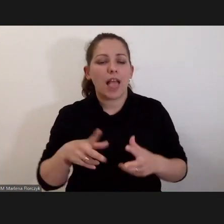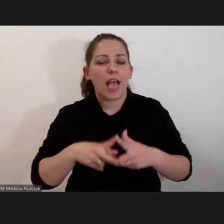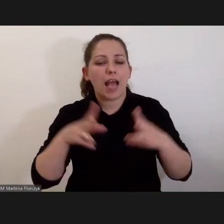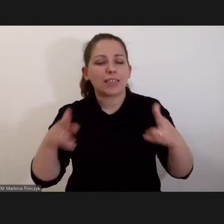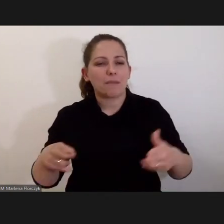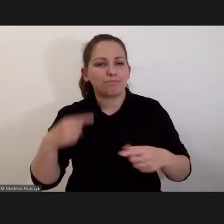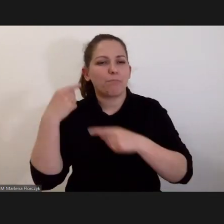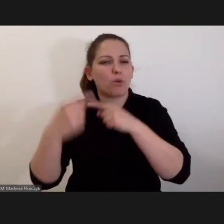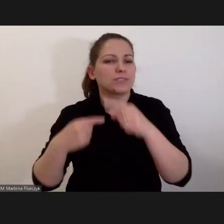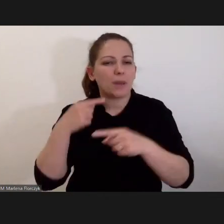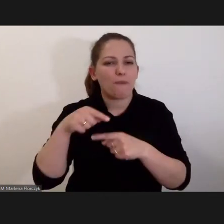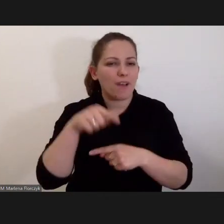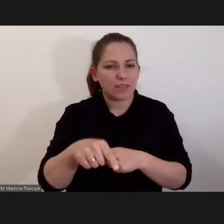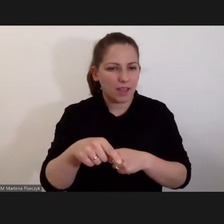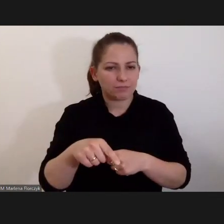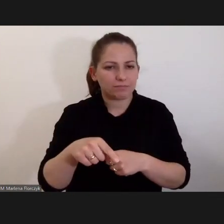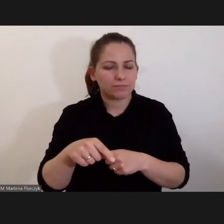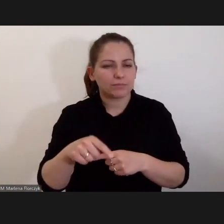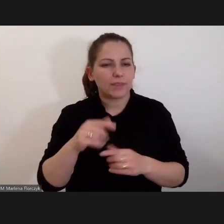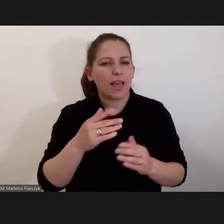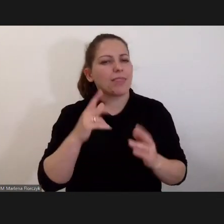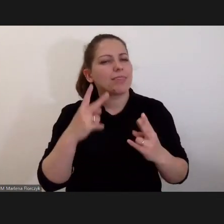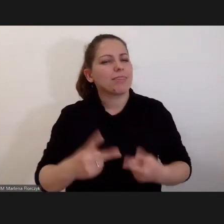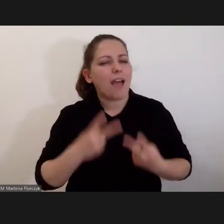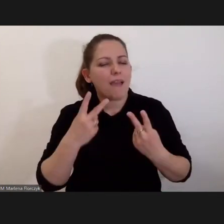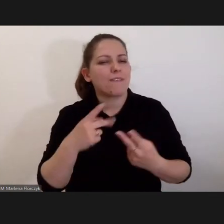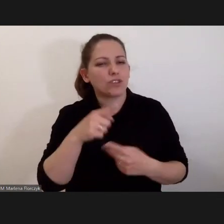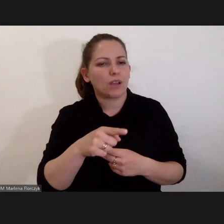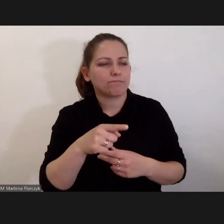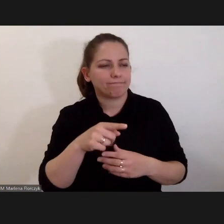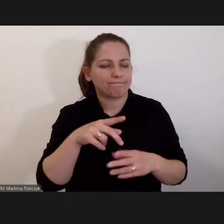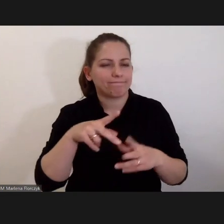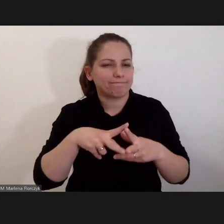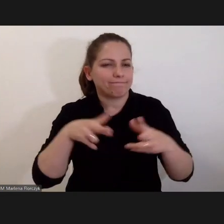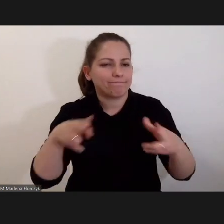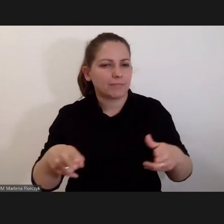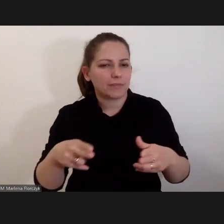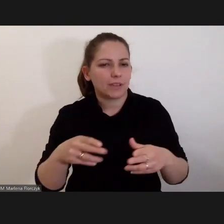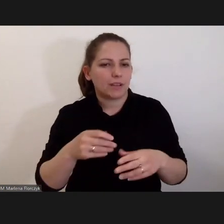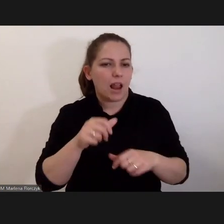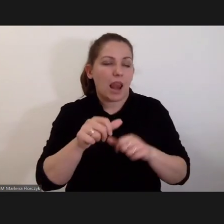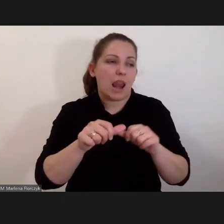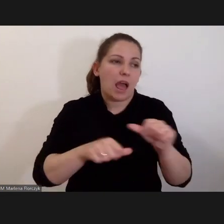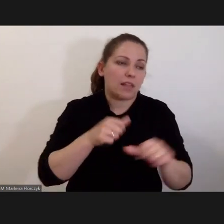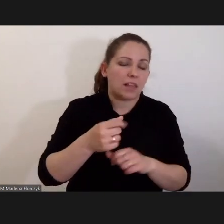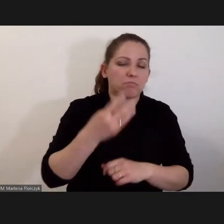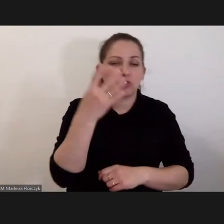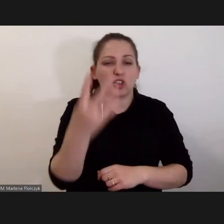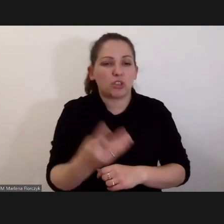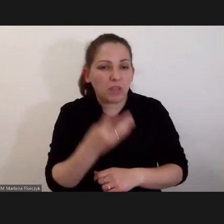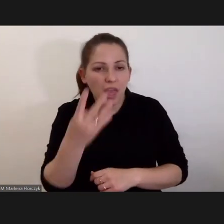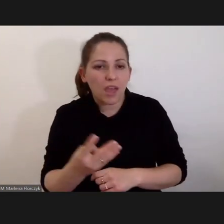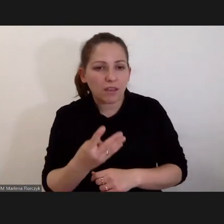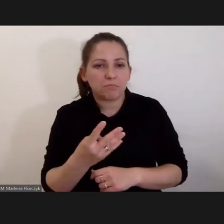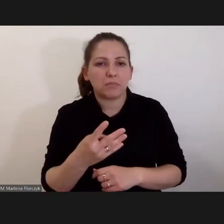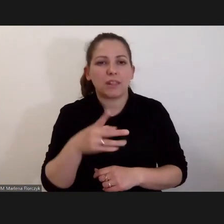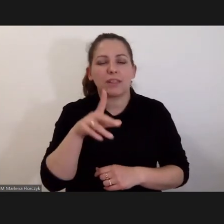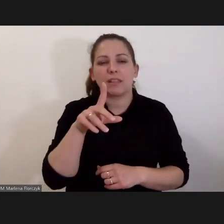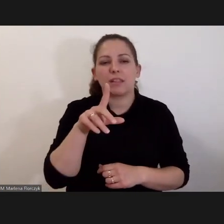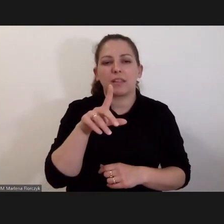postępowania przed sądem pierwszej instancji toczą się przez lat powiedzmy cztery, przy założeniu, że jest 200